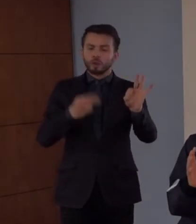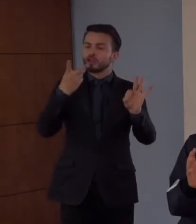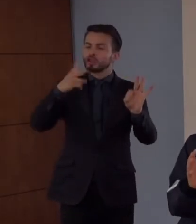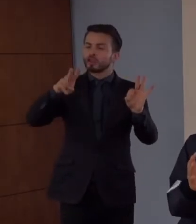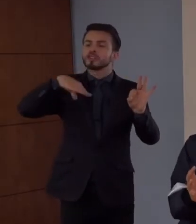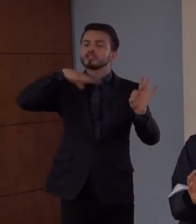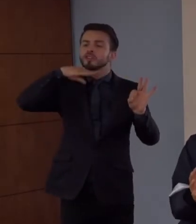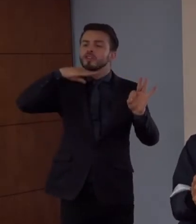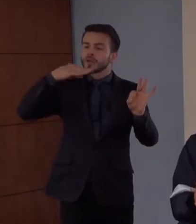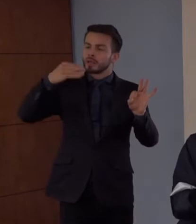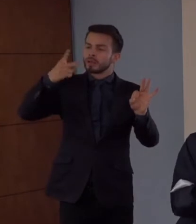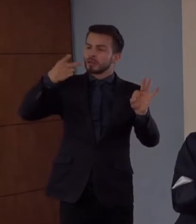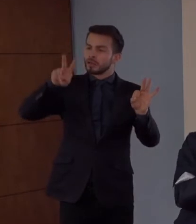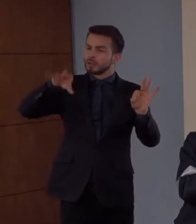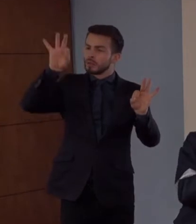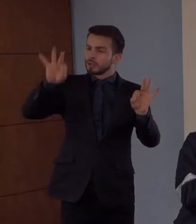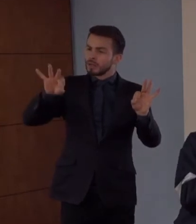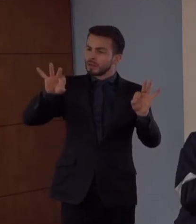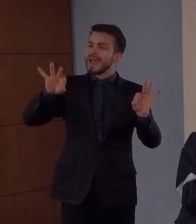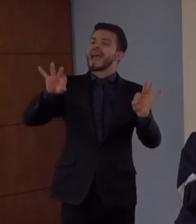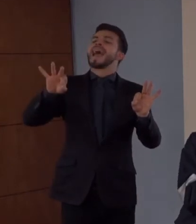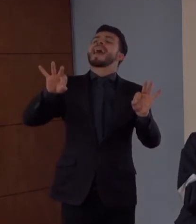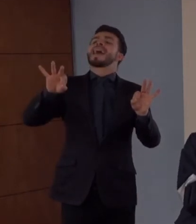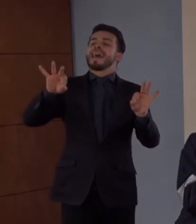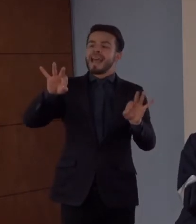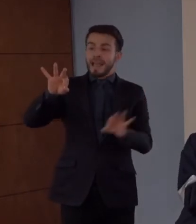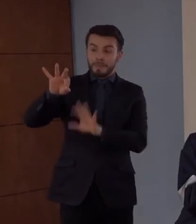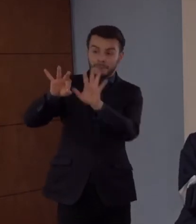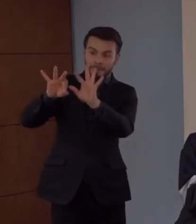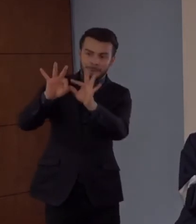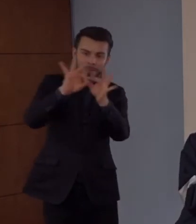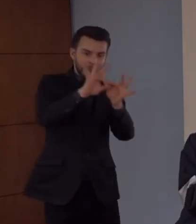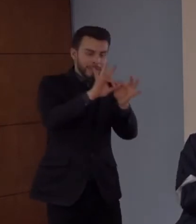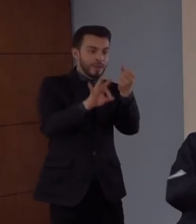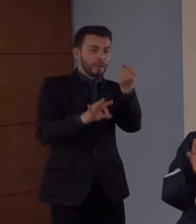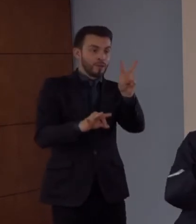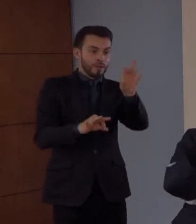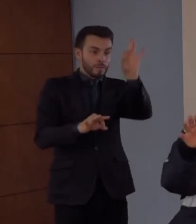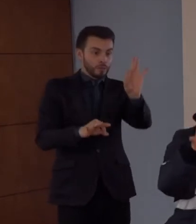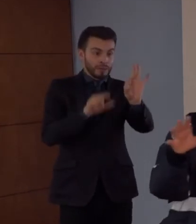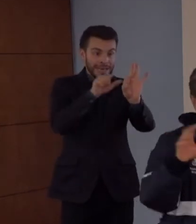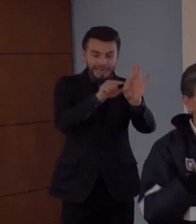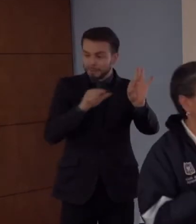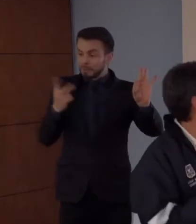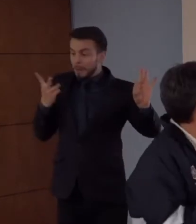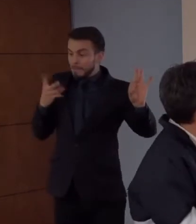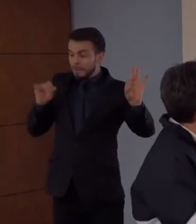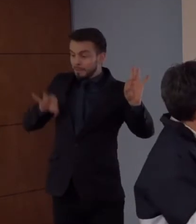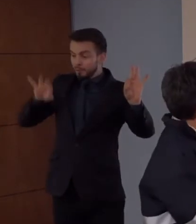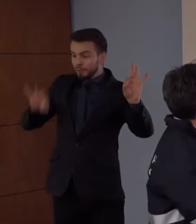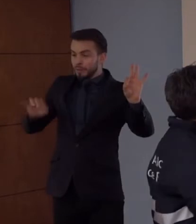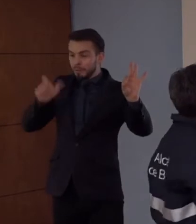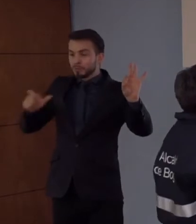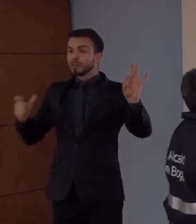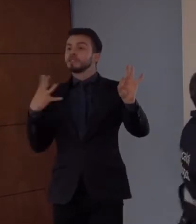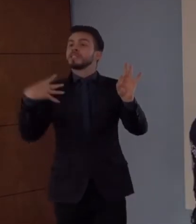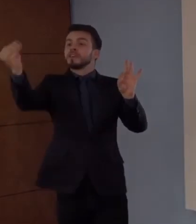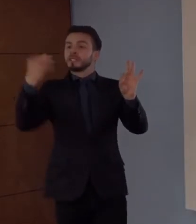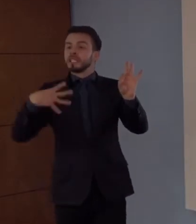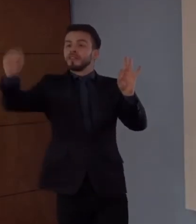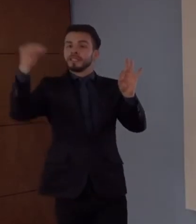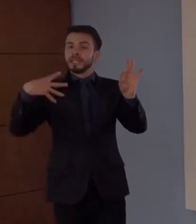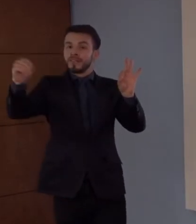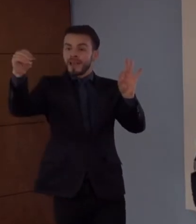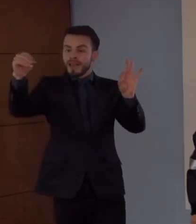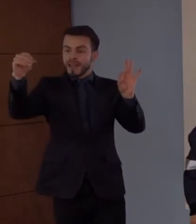que el 20% que tuvo que salir, más o menos una porción tuvo que usar Transmilenio, y otros están por ahí en carro o en alguno de esos vehículos. ¿Por